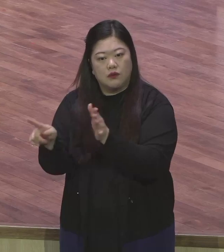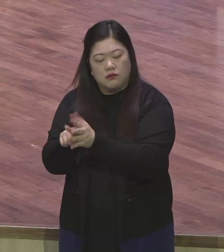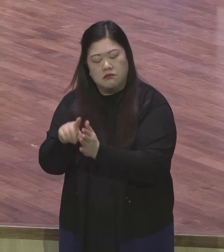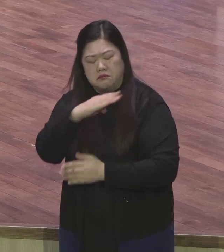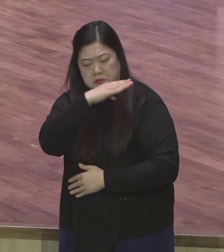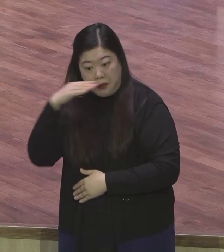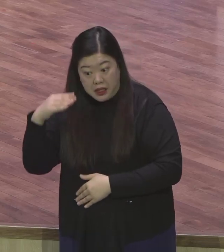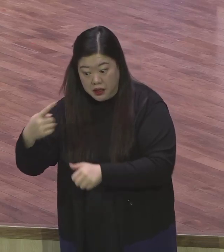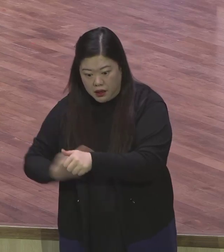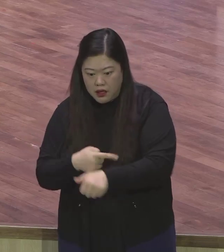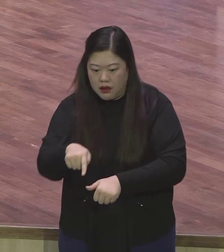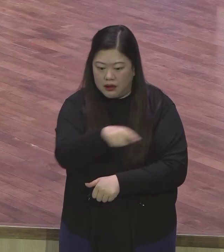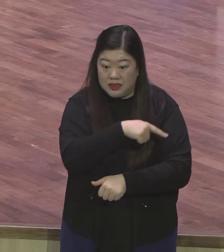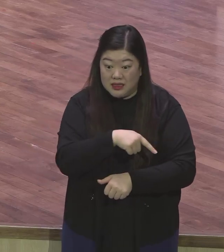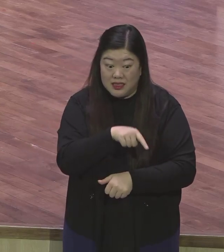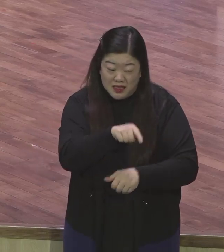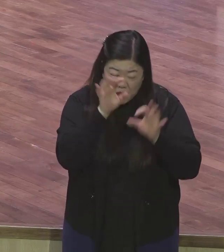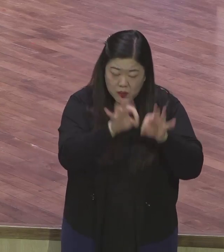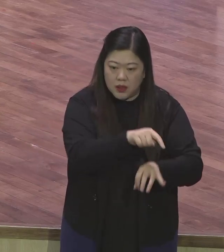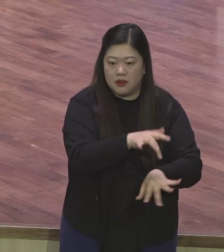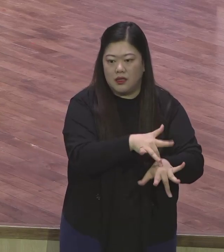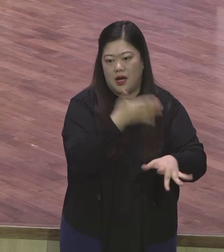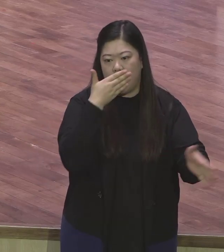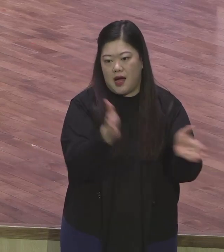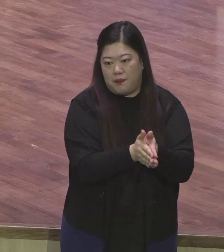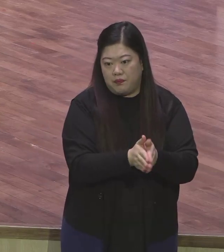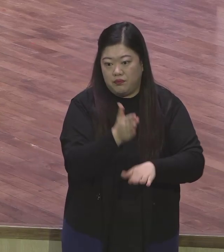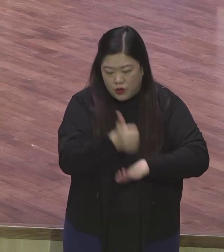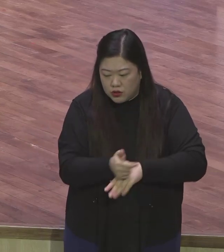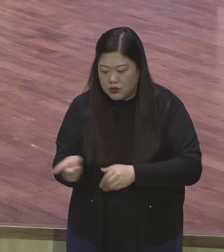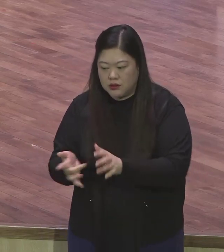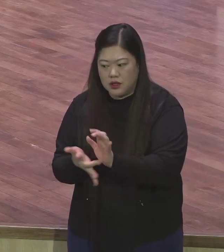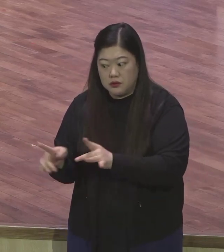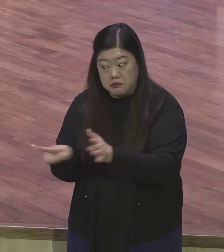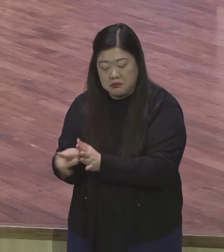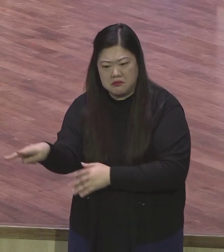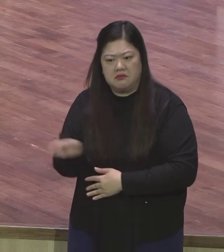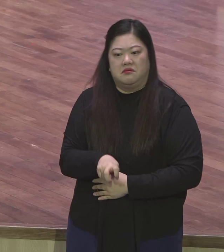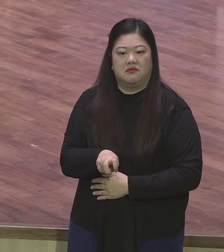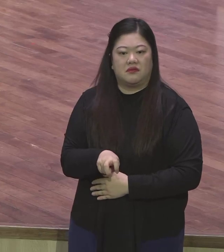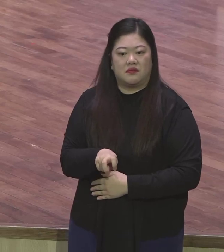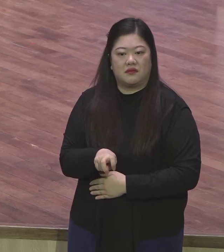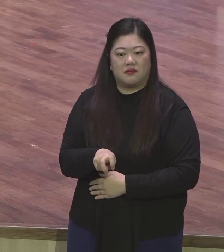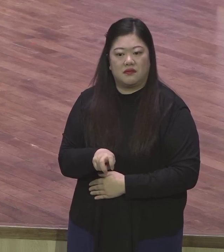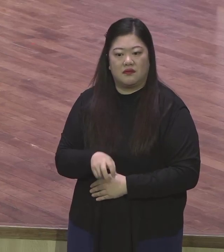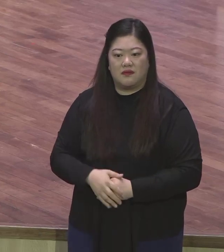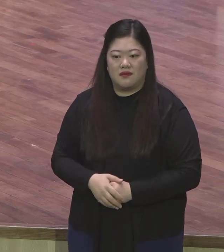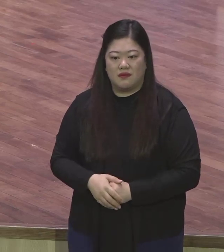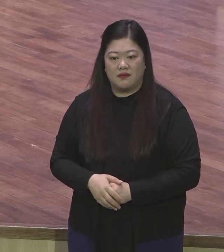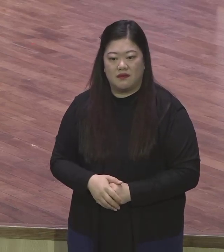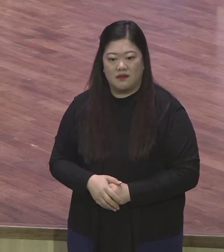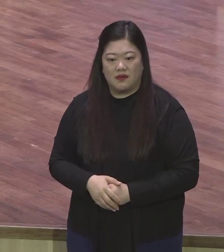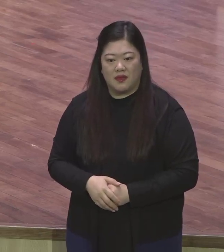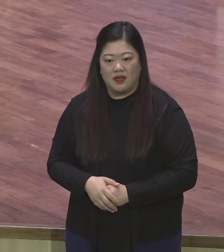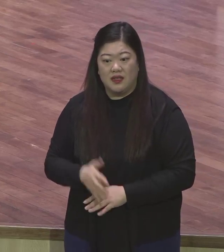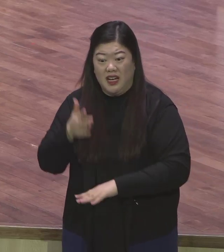싫어하는 이름이에요. 예수를 못 믿게 해요. 그래서 이 땅에 거지거지 살다가 불행하게 살다가